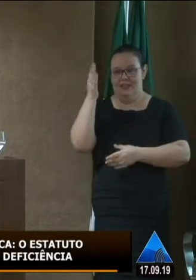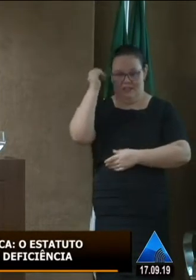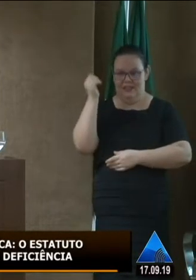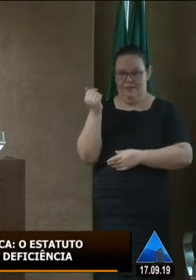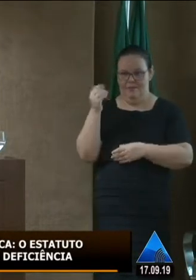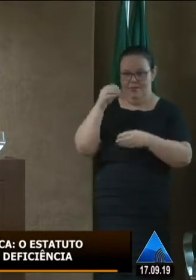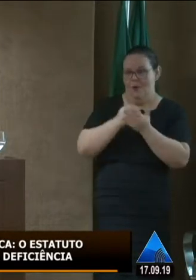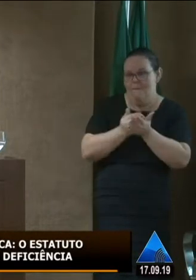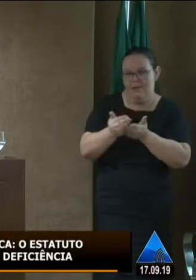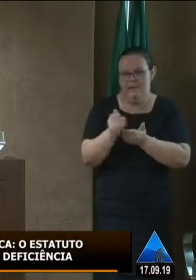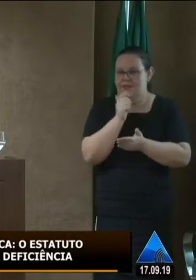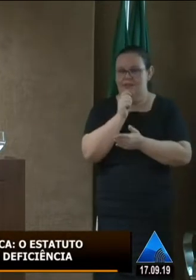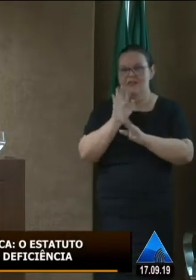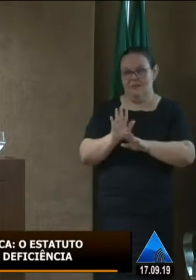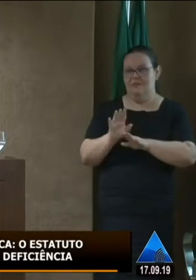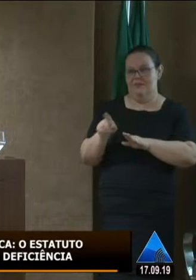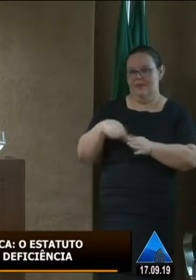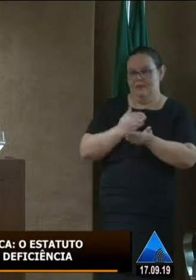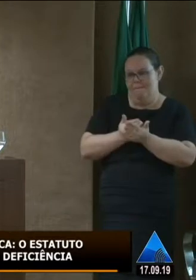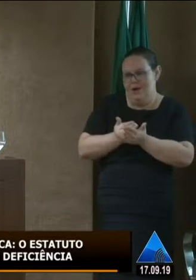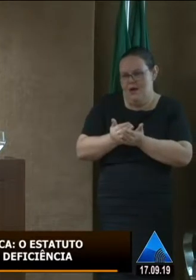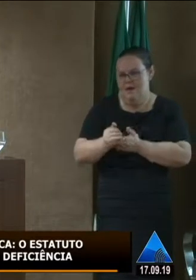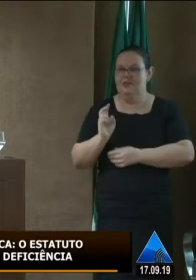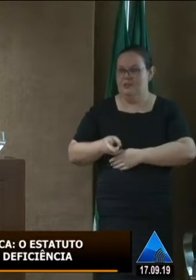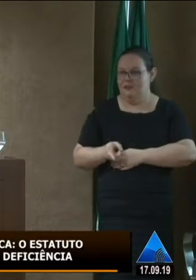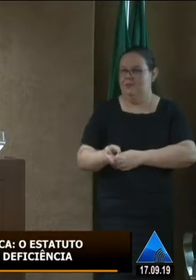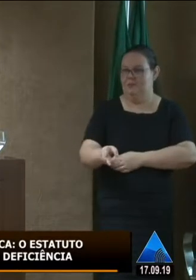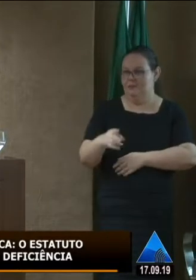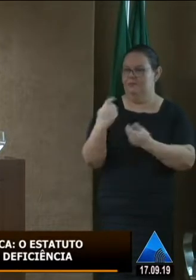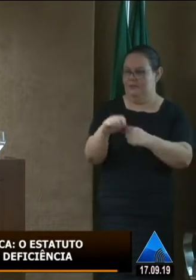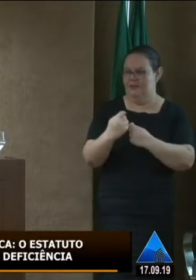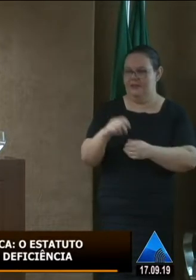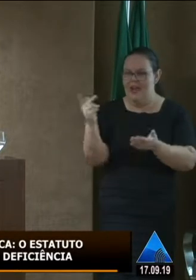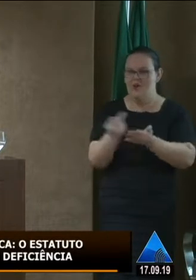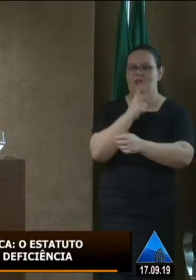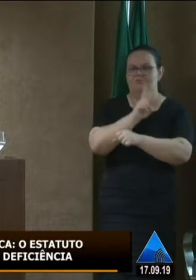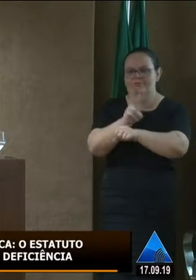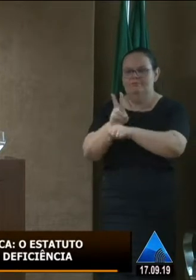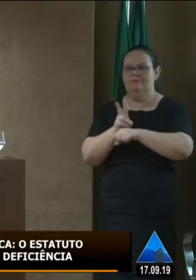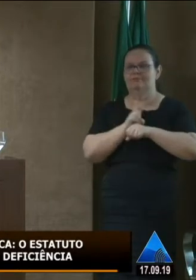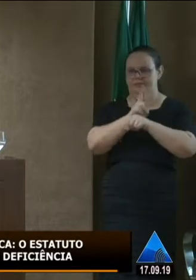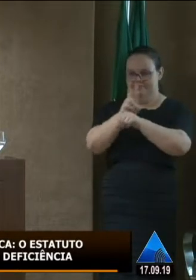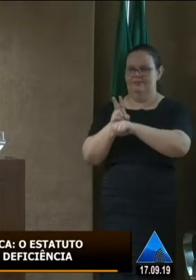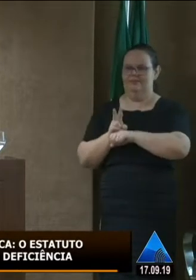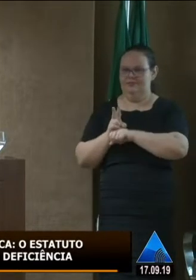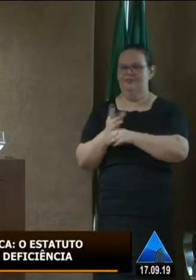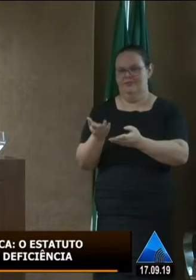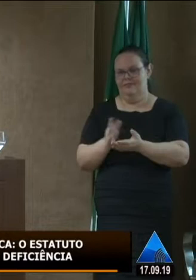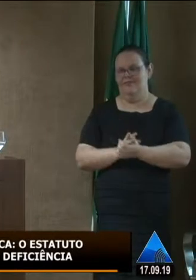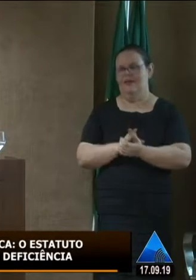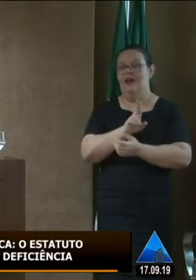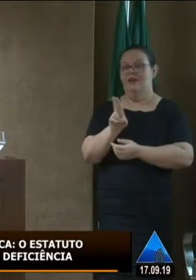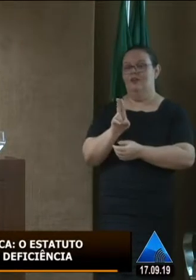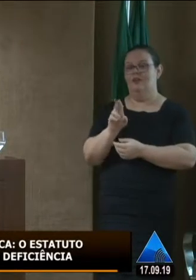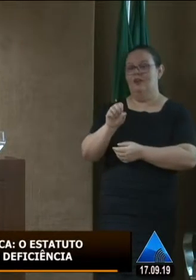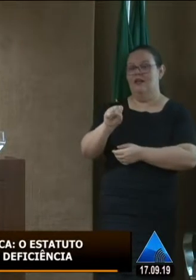então isso é muito importante o monitoramento o acompanhamento ele tem que acontecer então assim em nome da Secretaria de Saúde eu